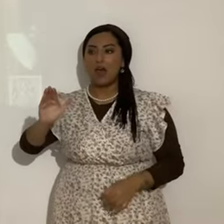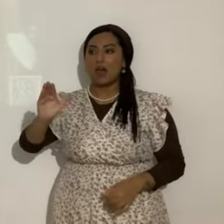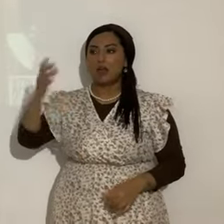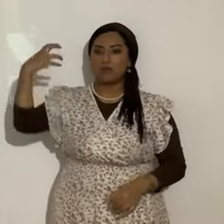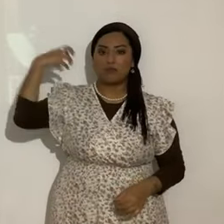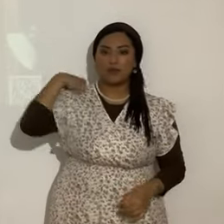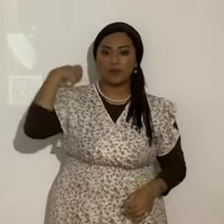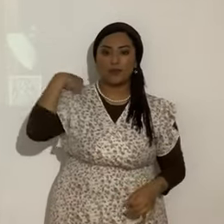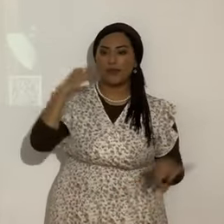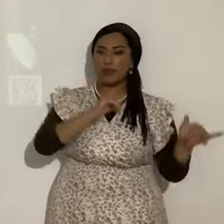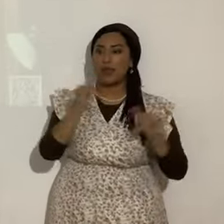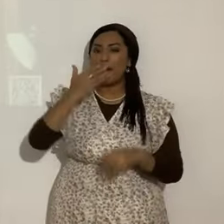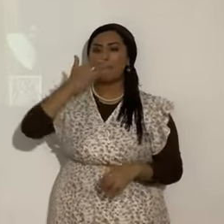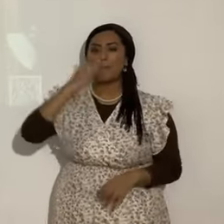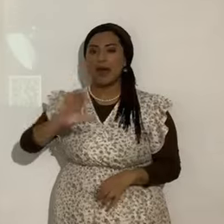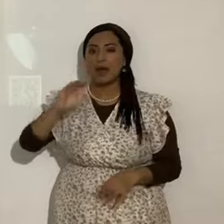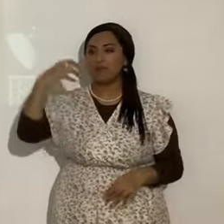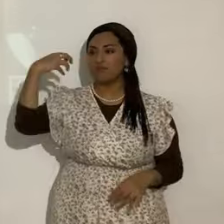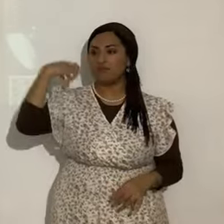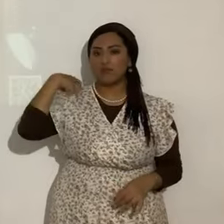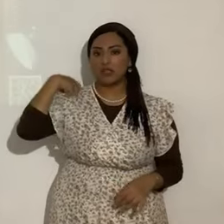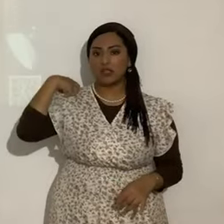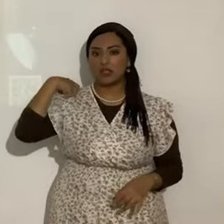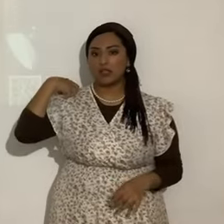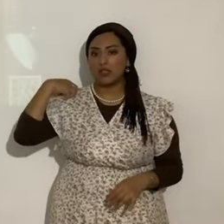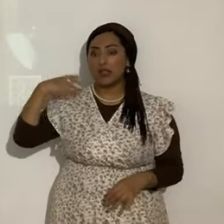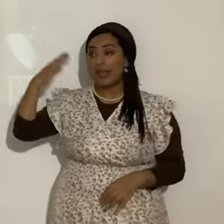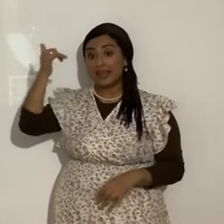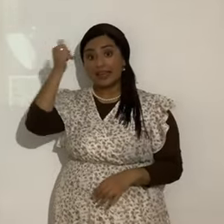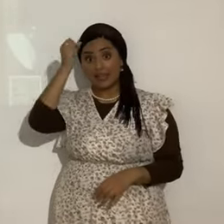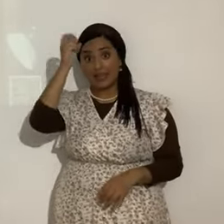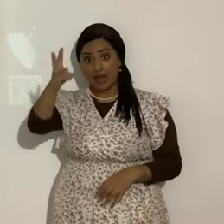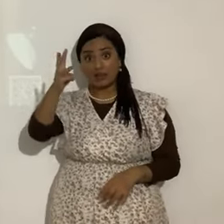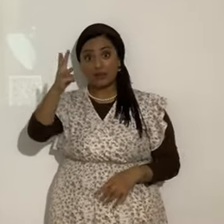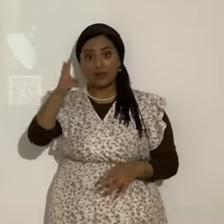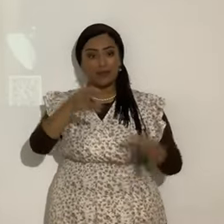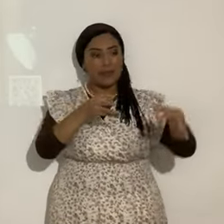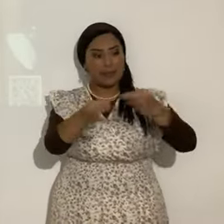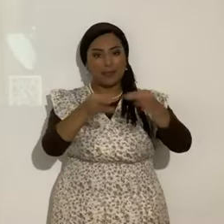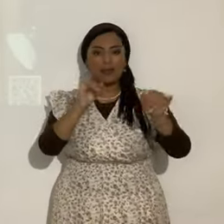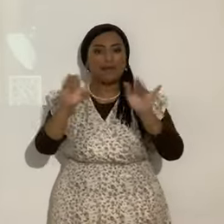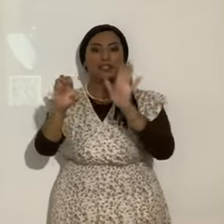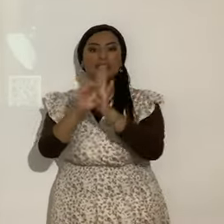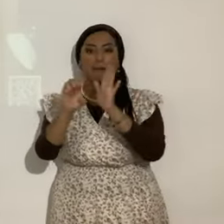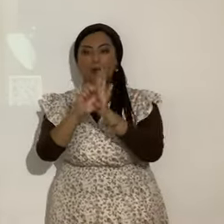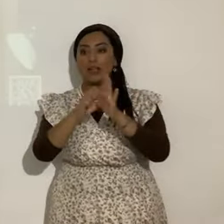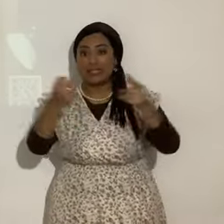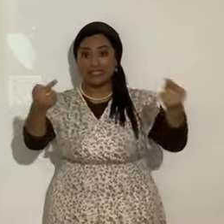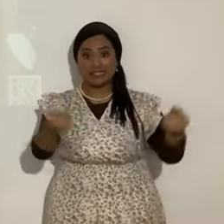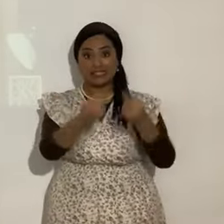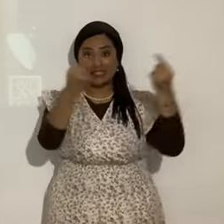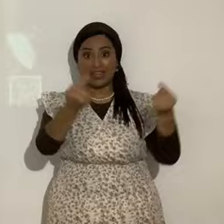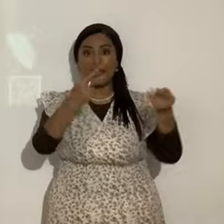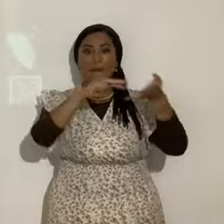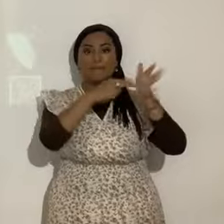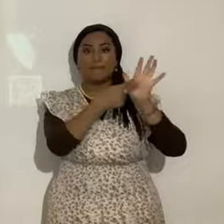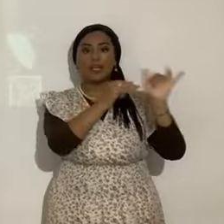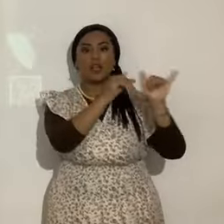Como un amo cruel. Se está. Aquí Yahshua está personificando al pecado. Como un personaje cruel.